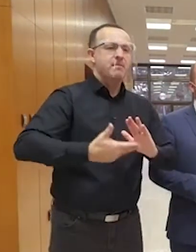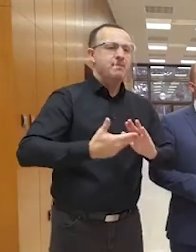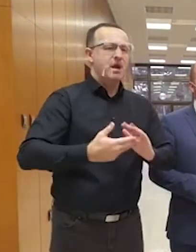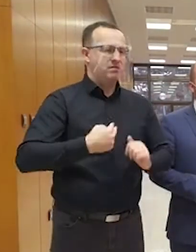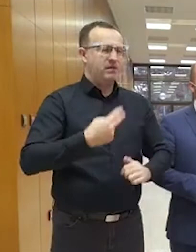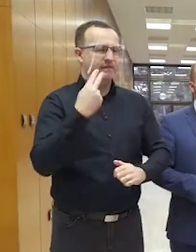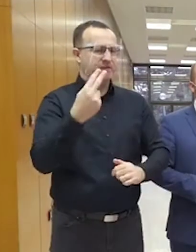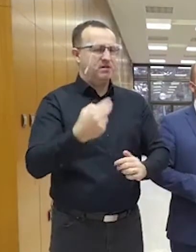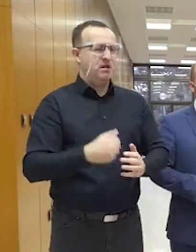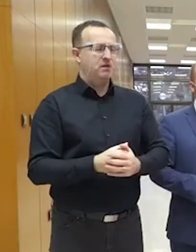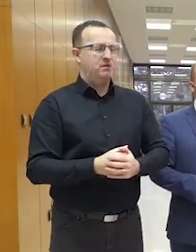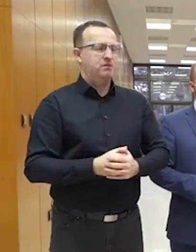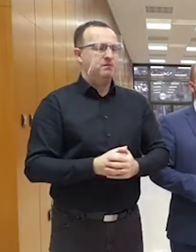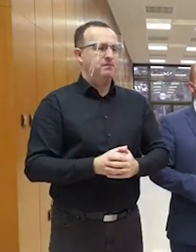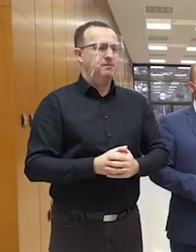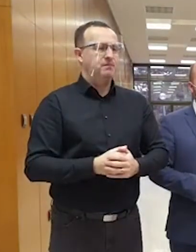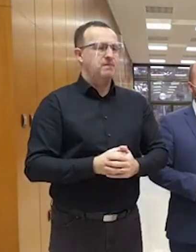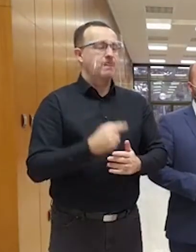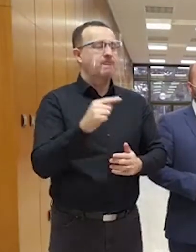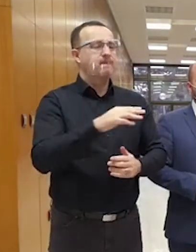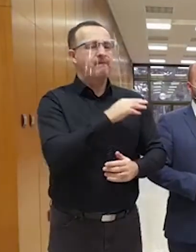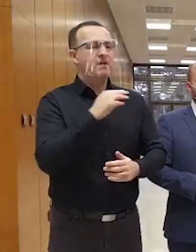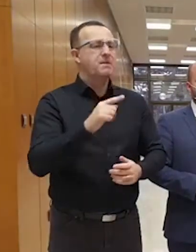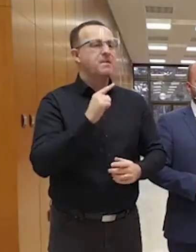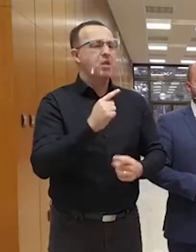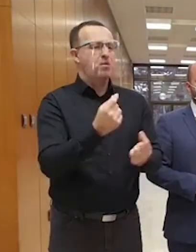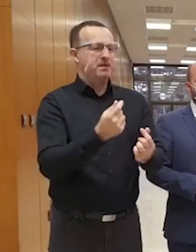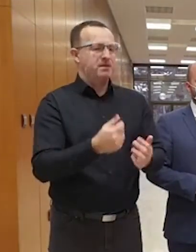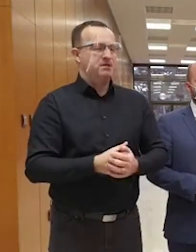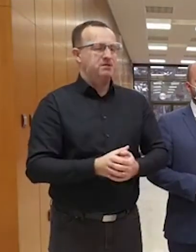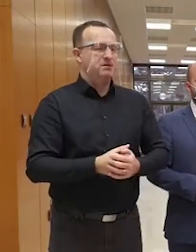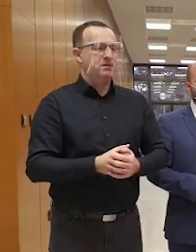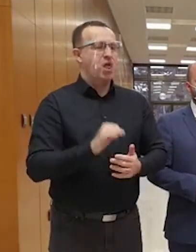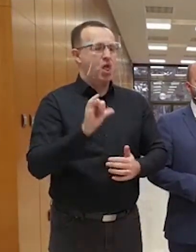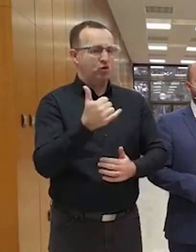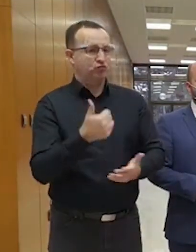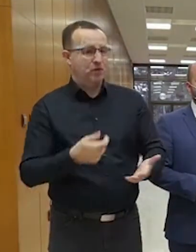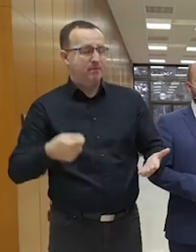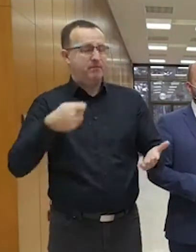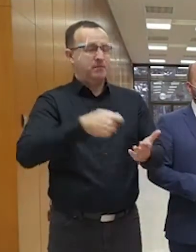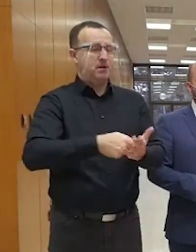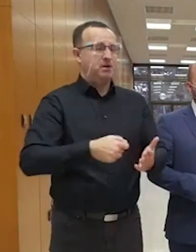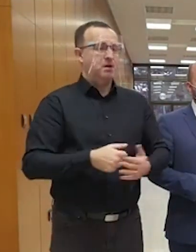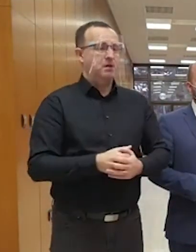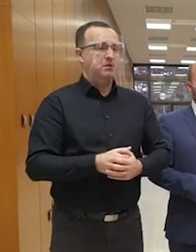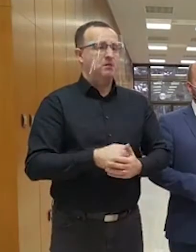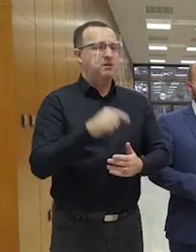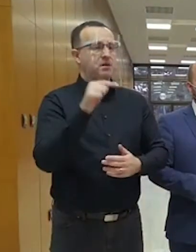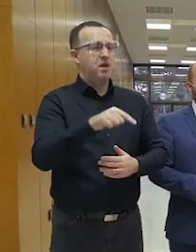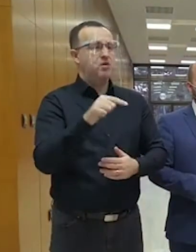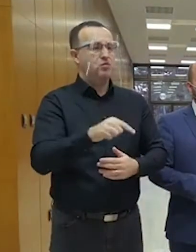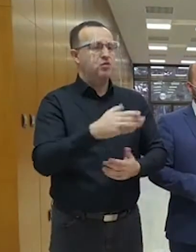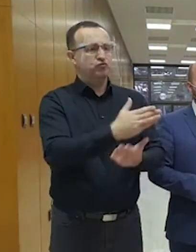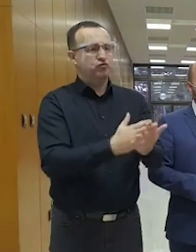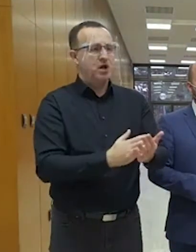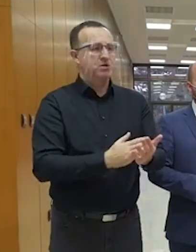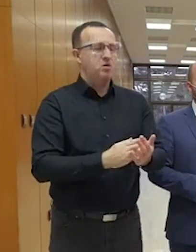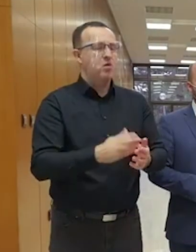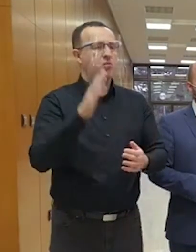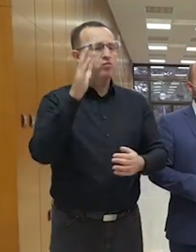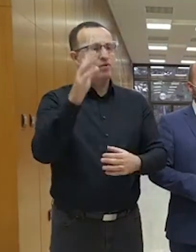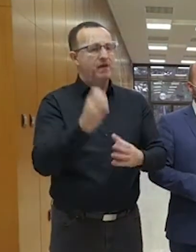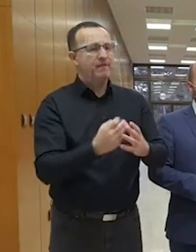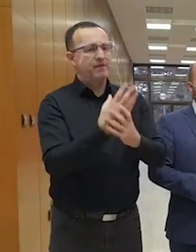veľmi málo peniazí. Či teda sa pridá nejakým spôsobom na tejto položke, či im bude